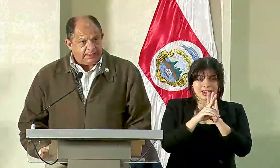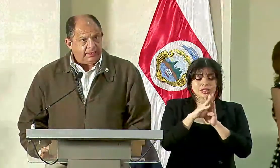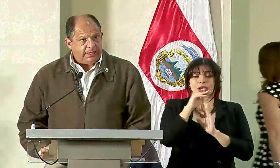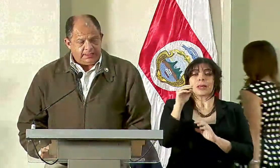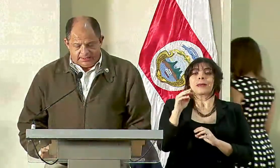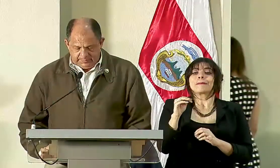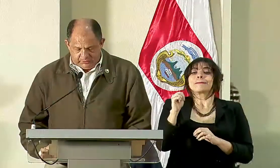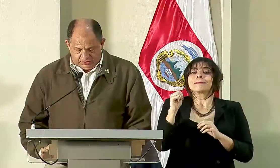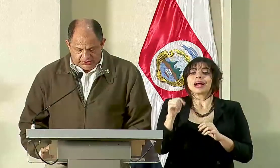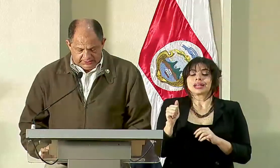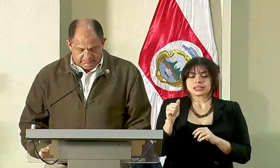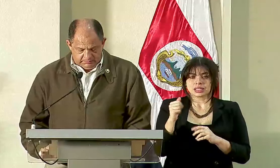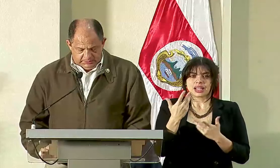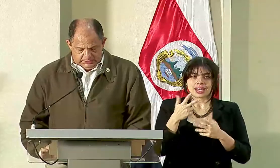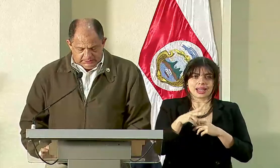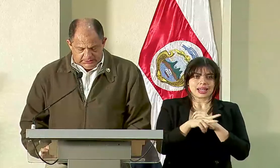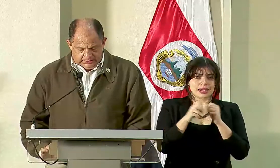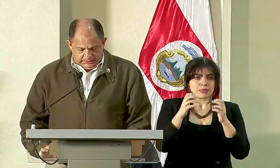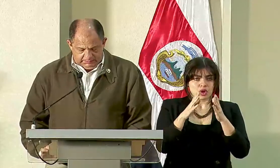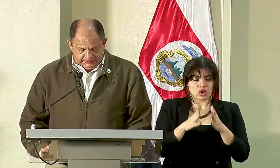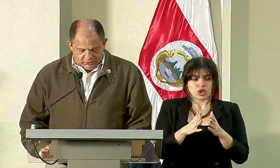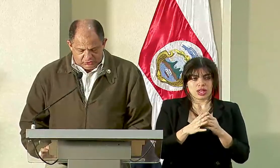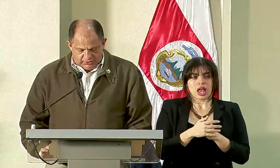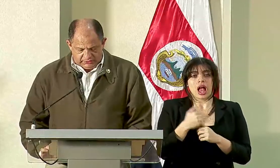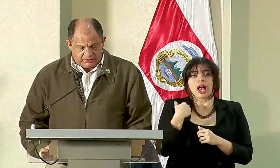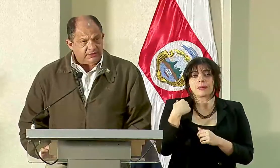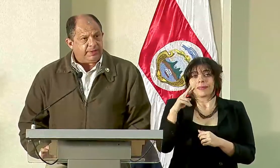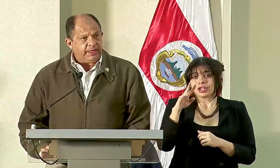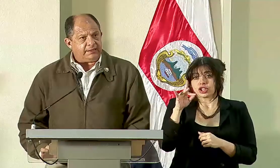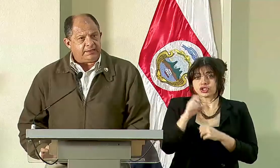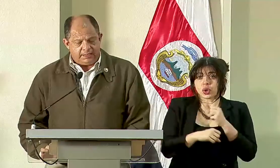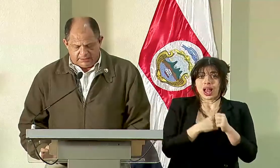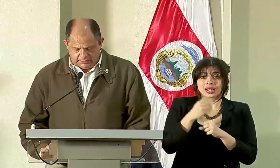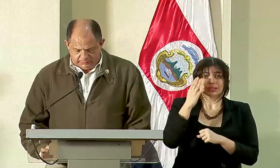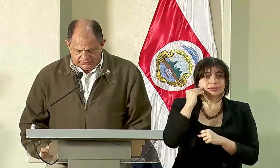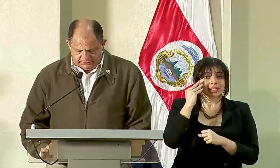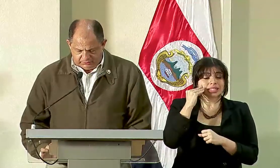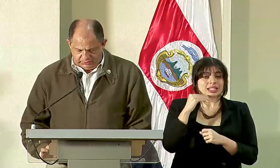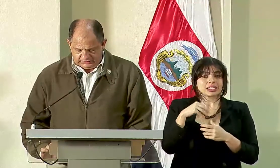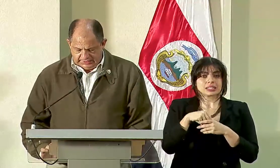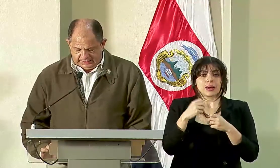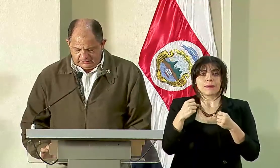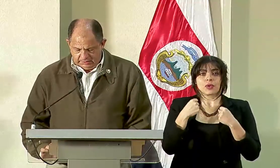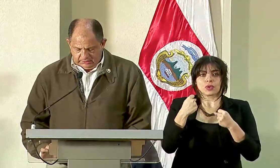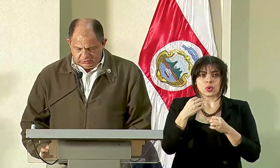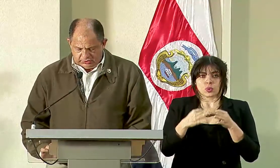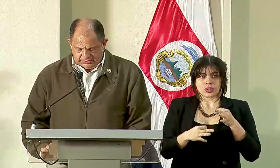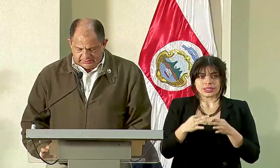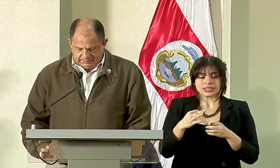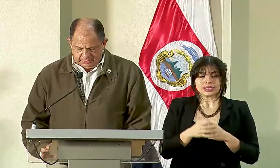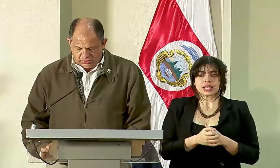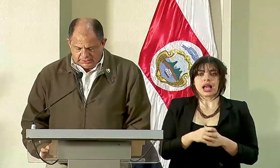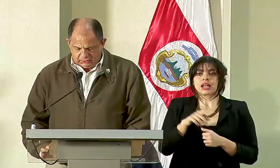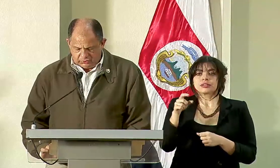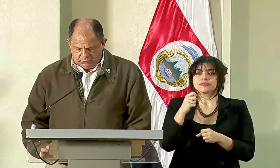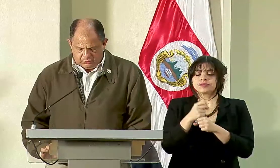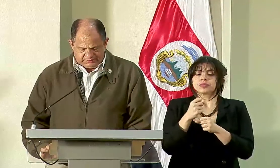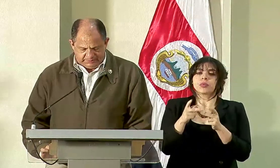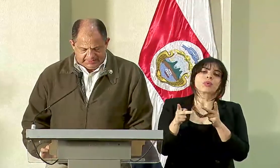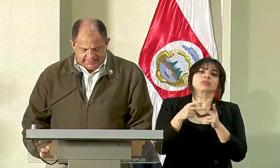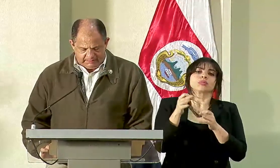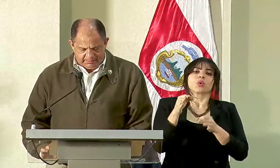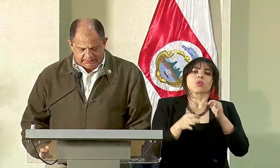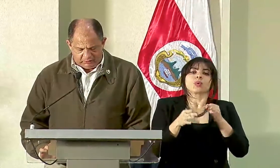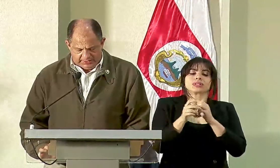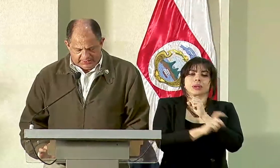maestra en Criminología. Tiene 28 años de experiencia en el Poder Judicial, donde desempeñó cargos como